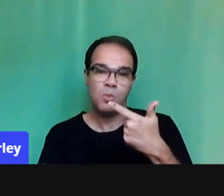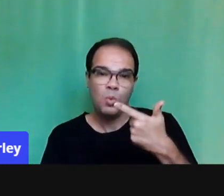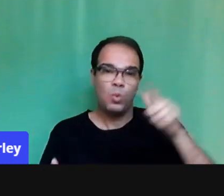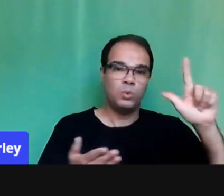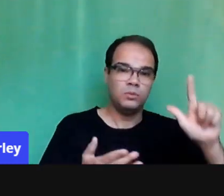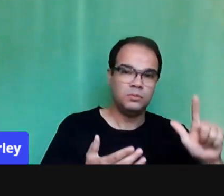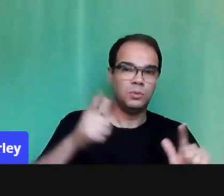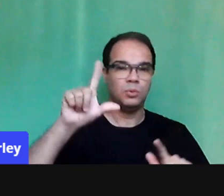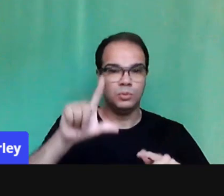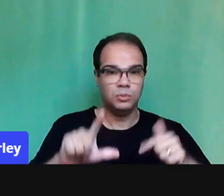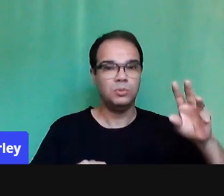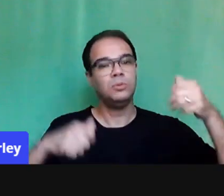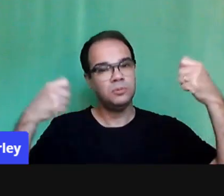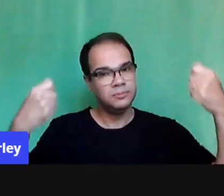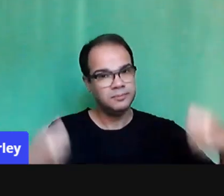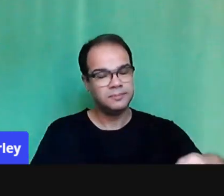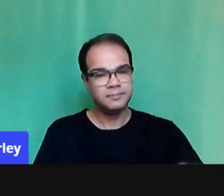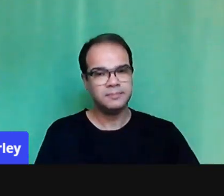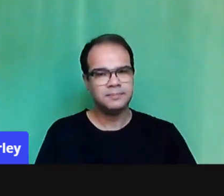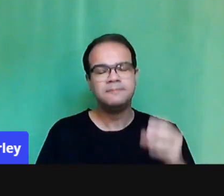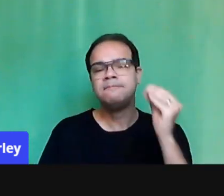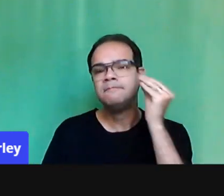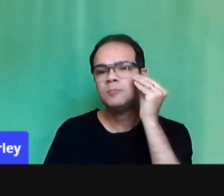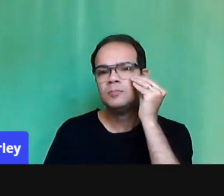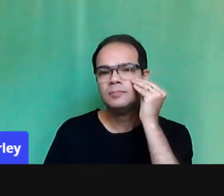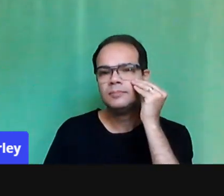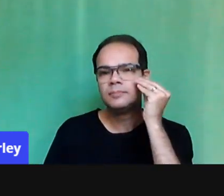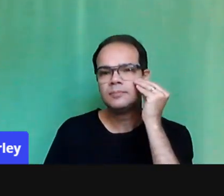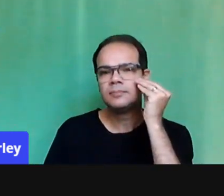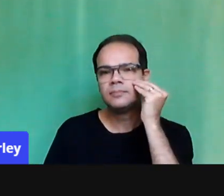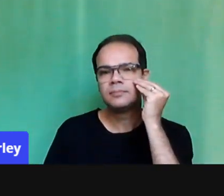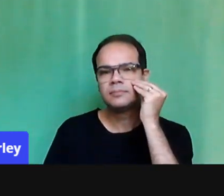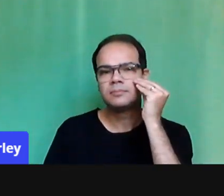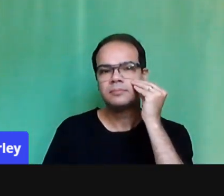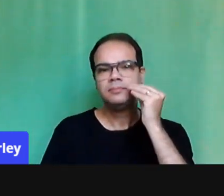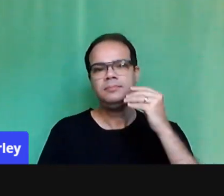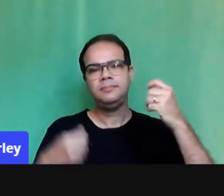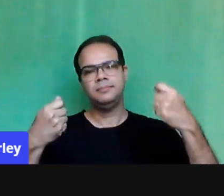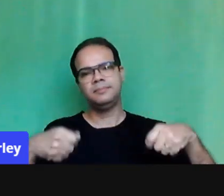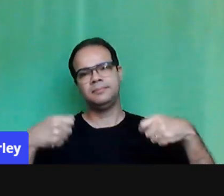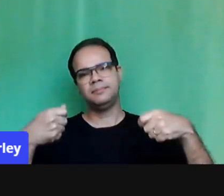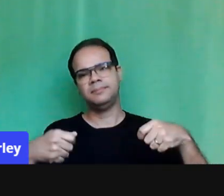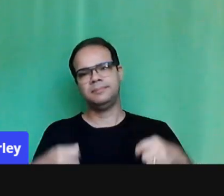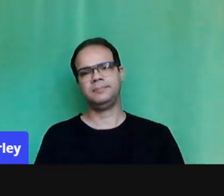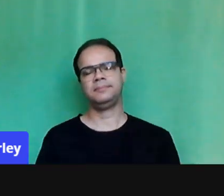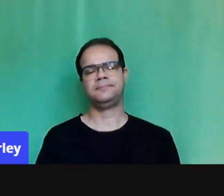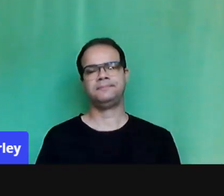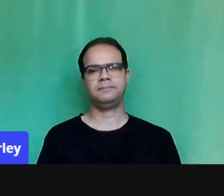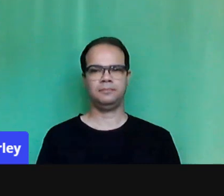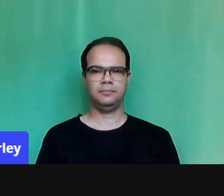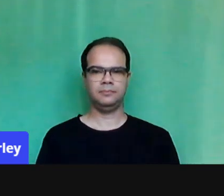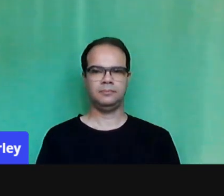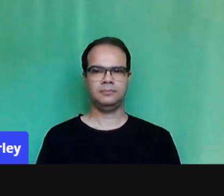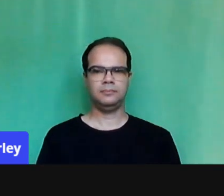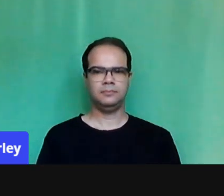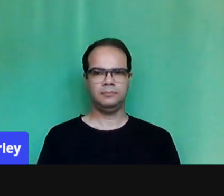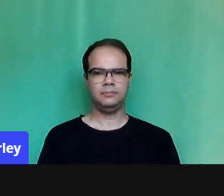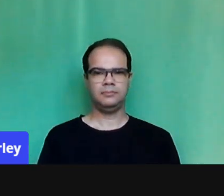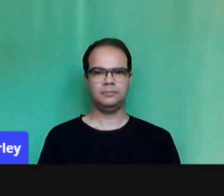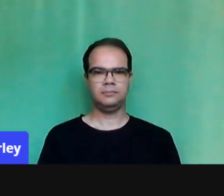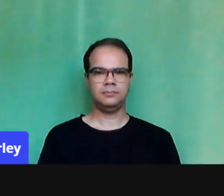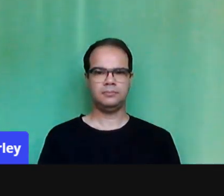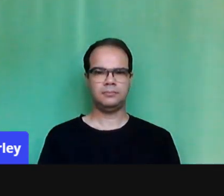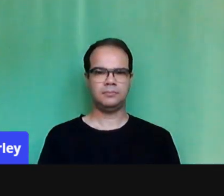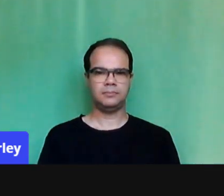experiência, experienciar, que significa isso, né? Bom, nós, então, encerramos